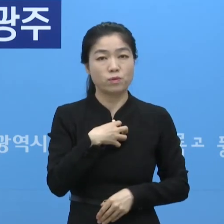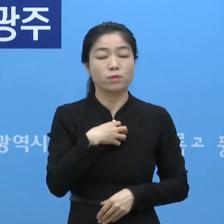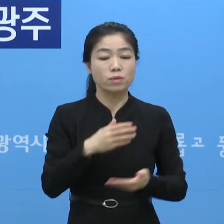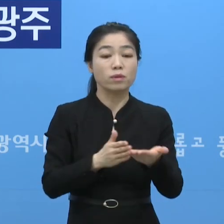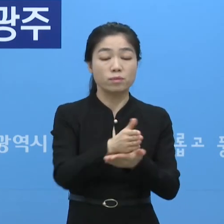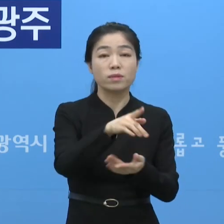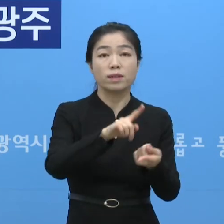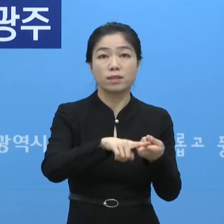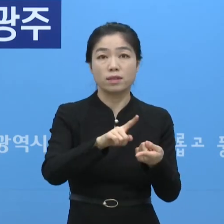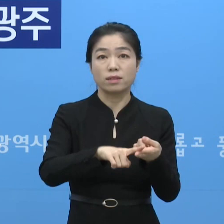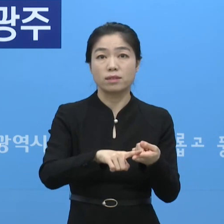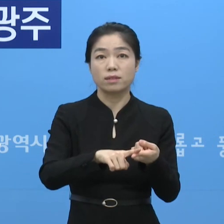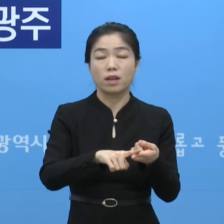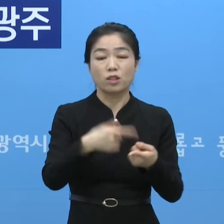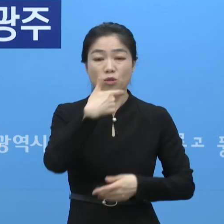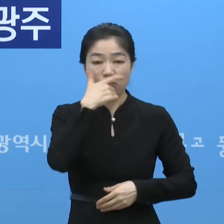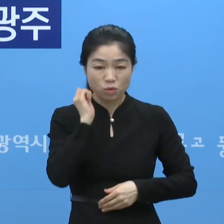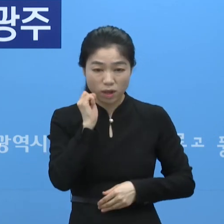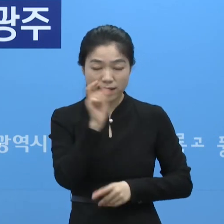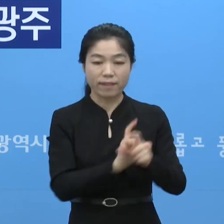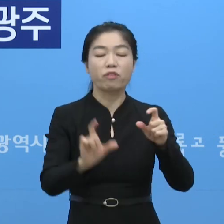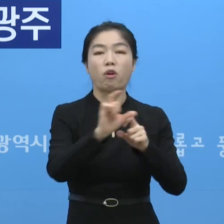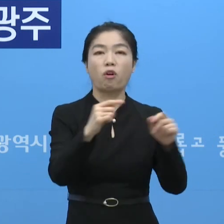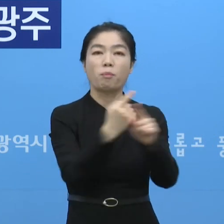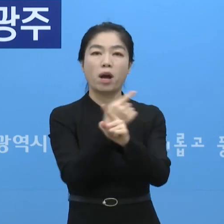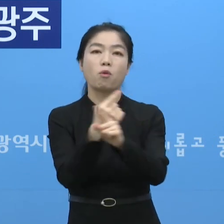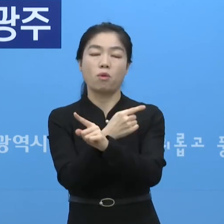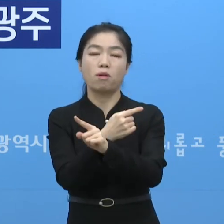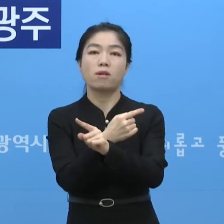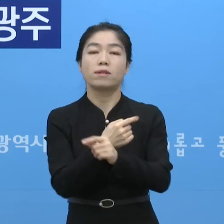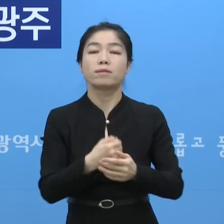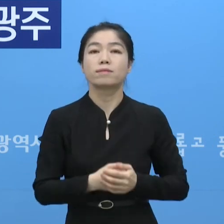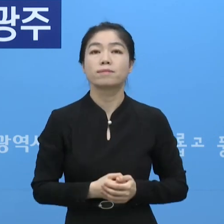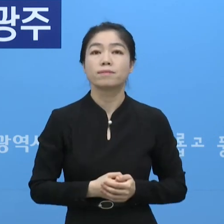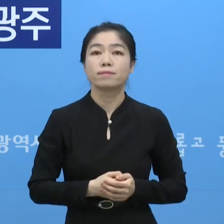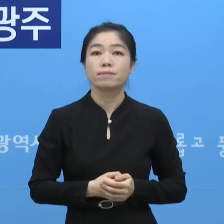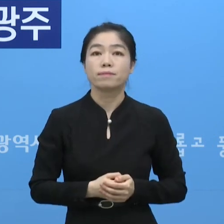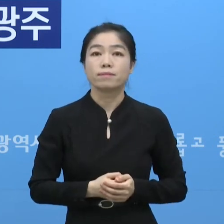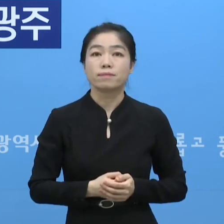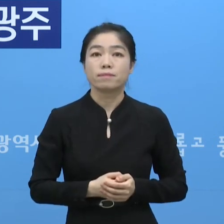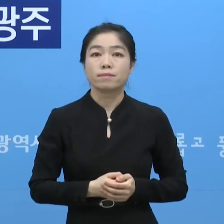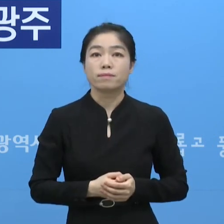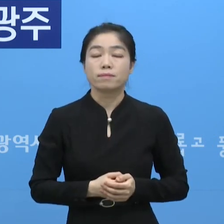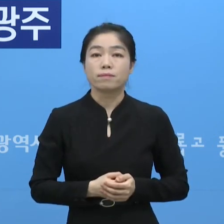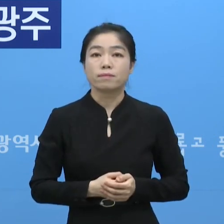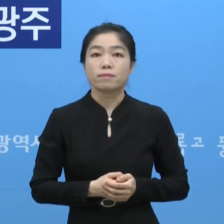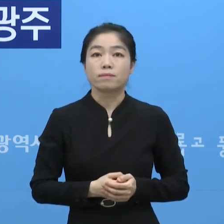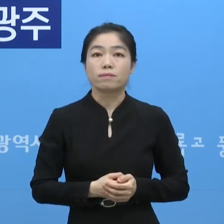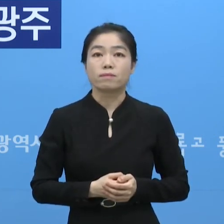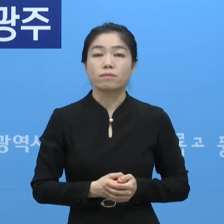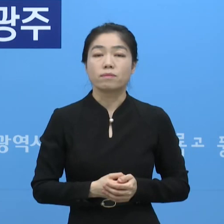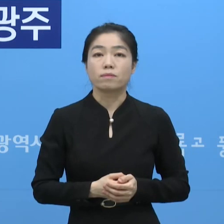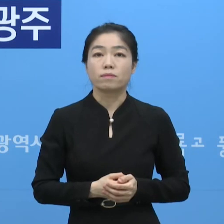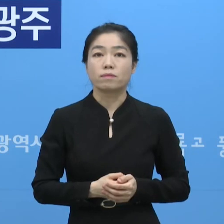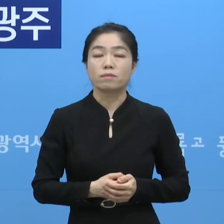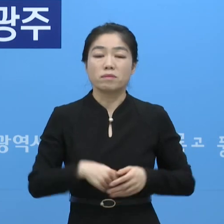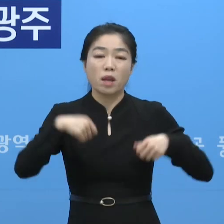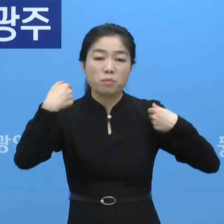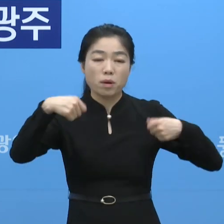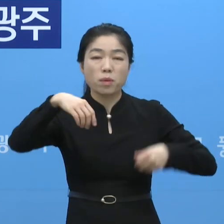부분에 있어서는 미비점 부분을 좀 보완하는 차원이 되겠습니다. 크게는 무도장 부분이